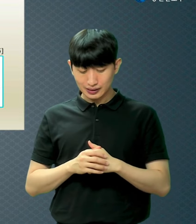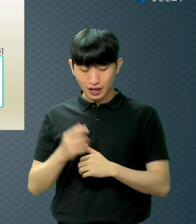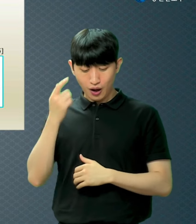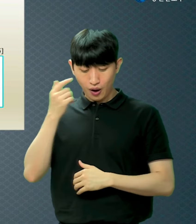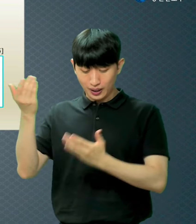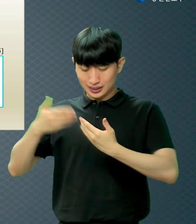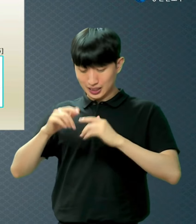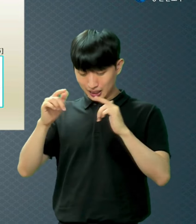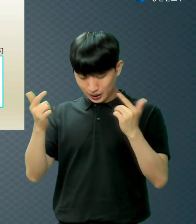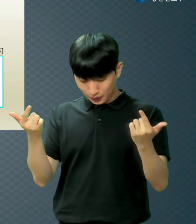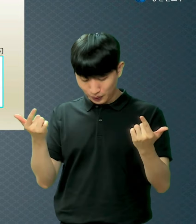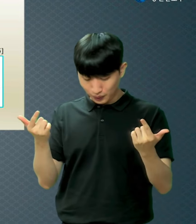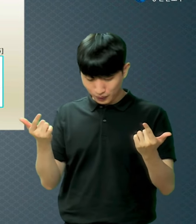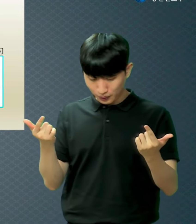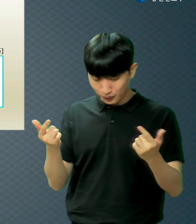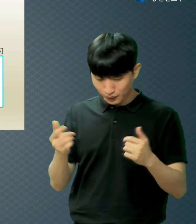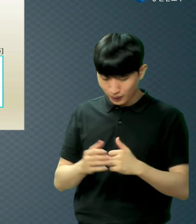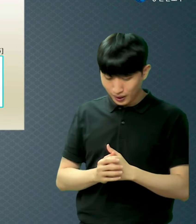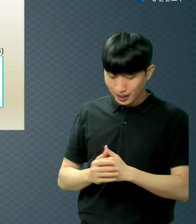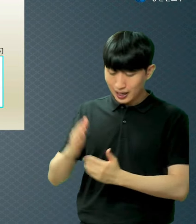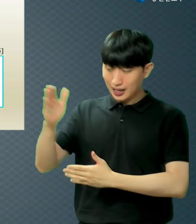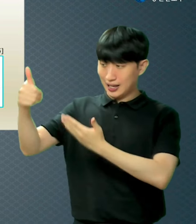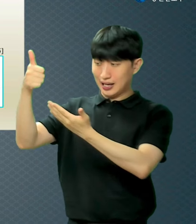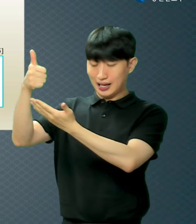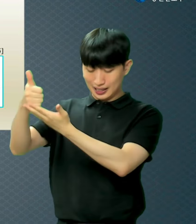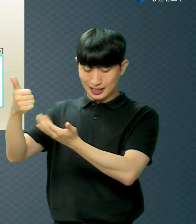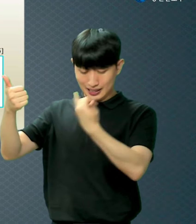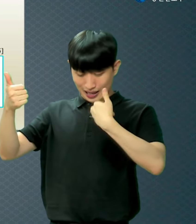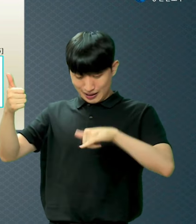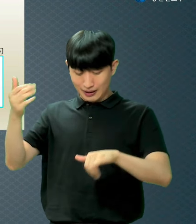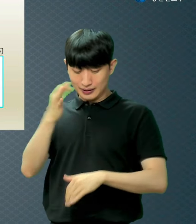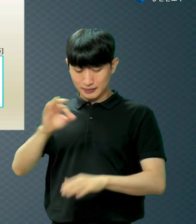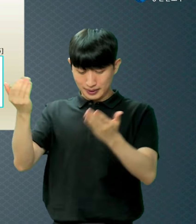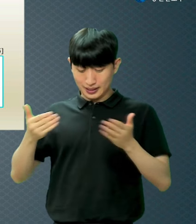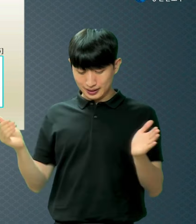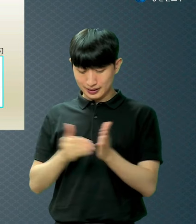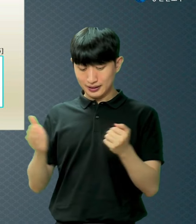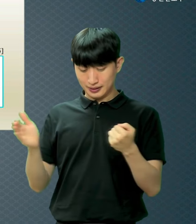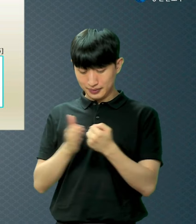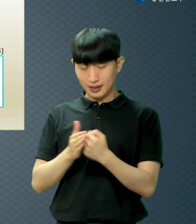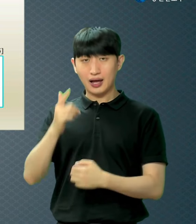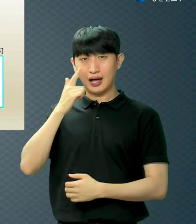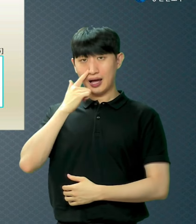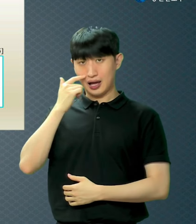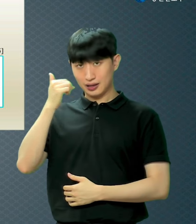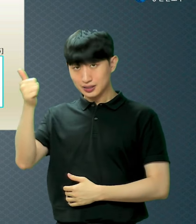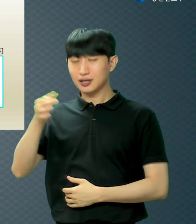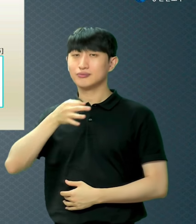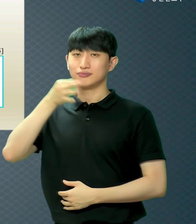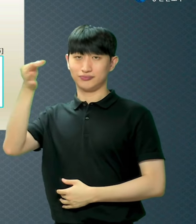양자의 영을 받았으므로 아바 아버지라 부르짖느니라